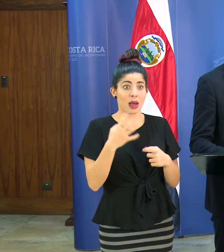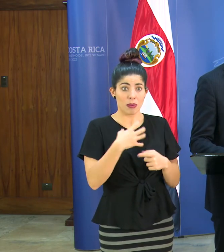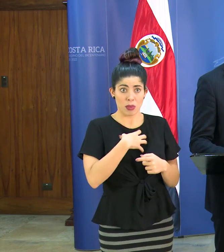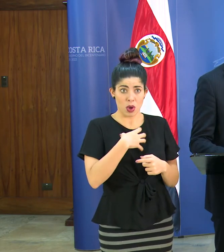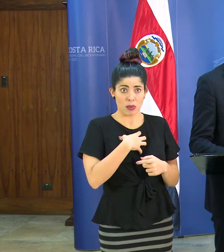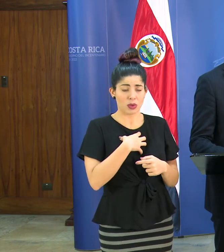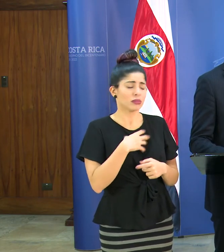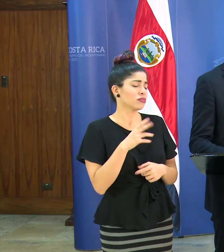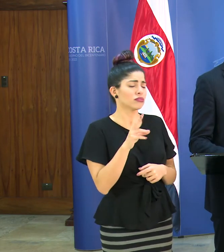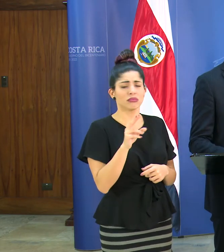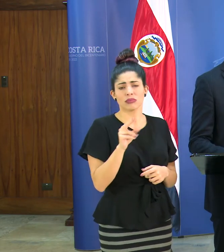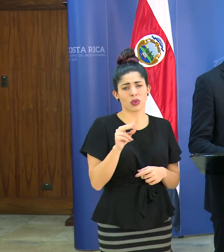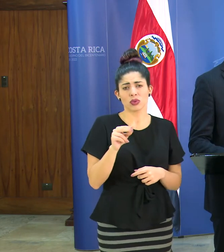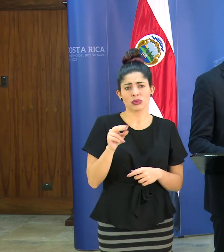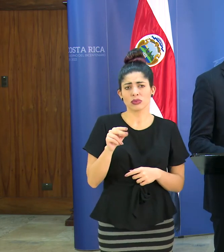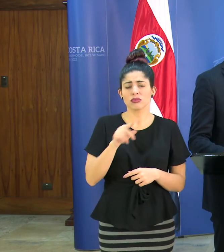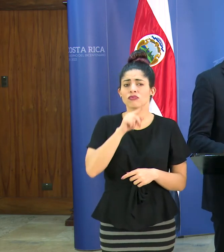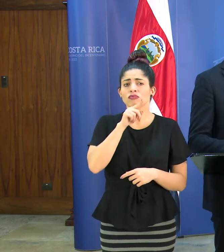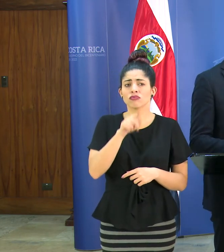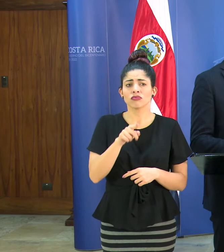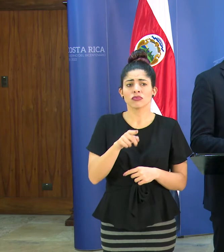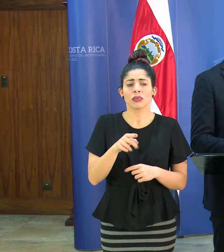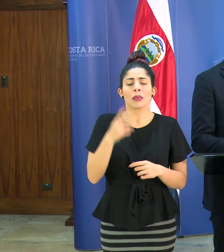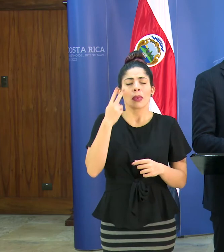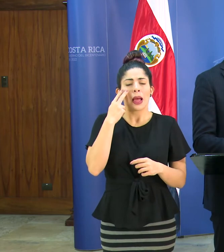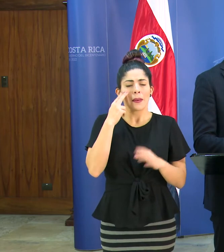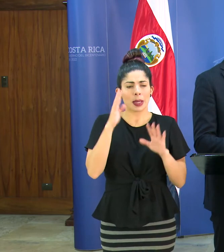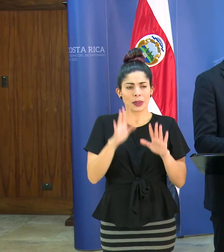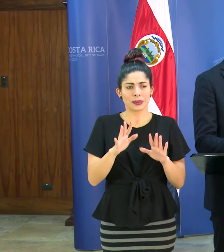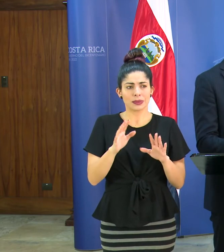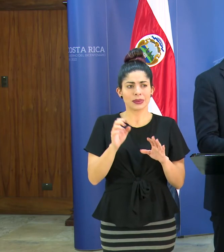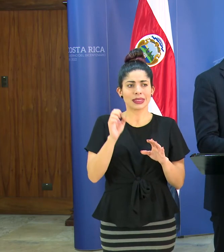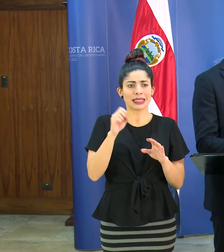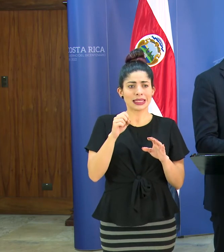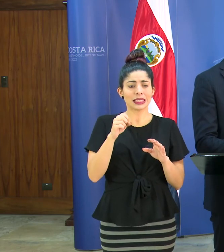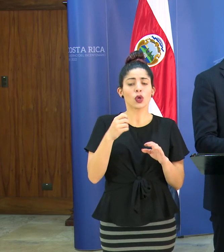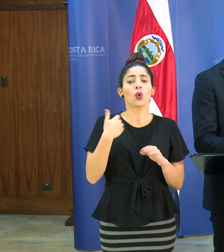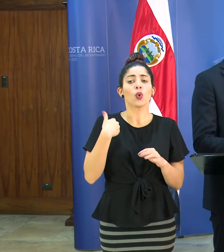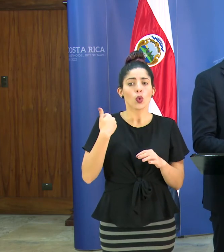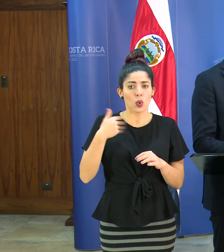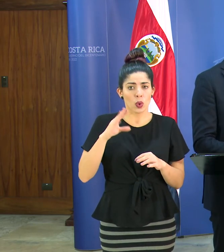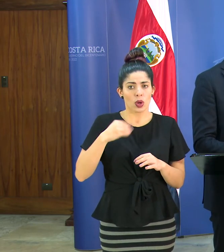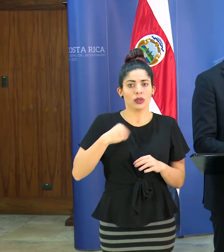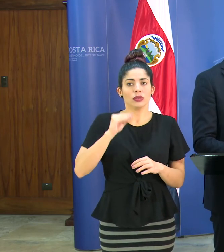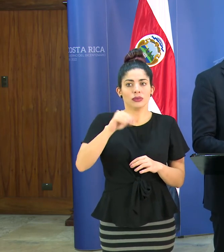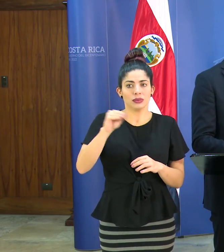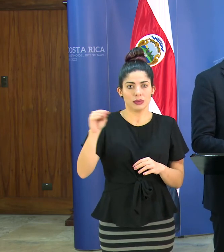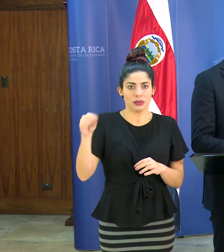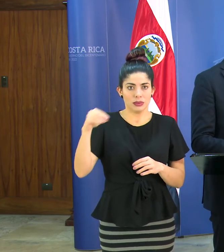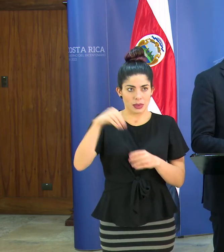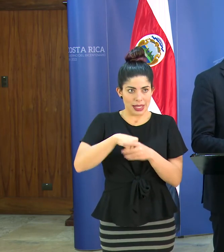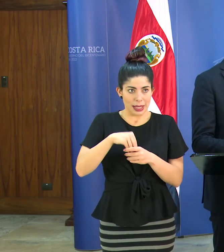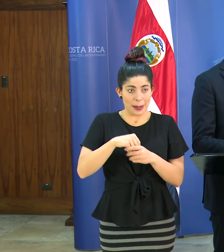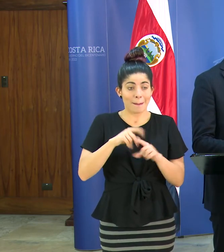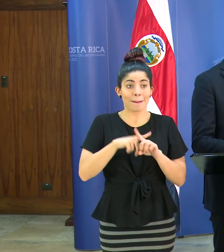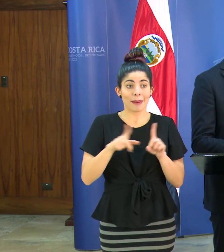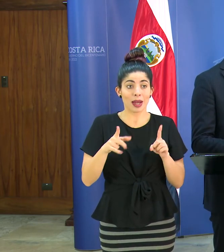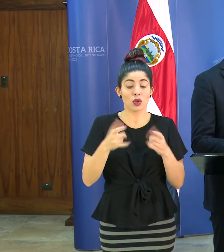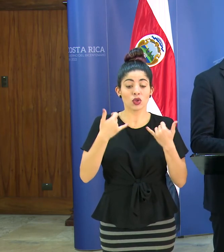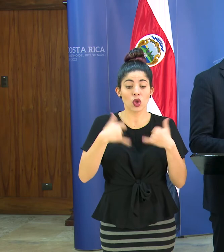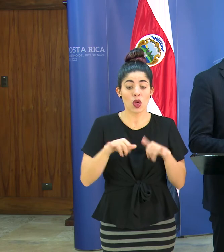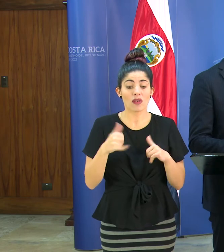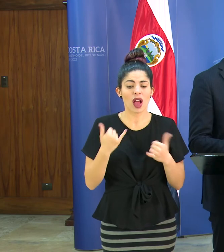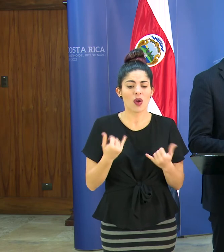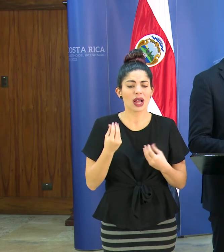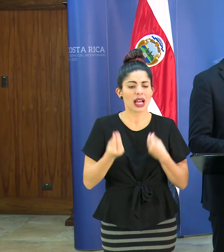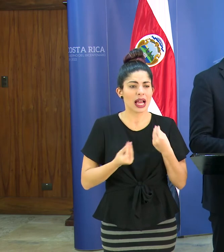no no en realidad vamos a ver aquí si hubo transmisión dentro pero todavía lo que estamos